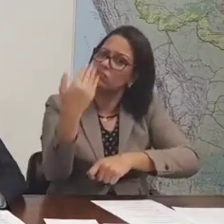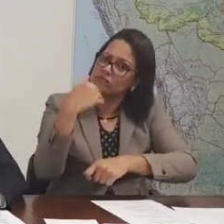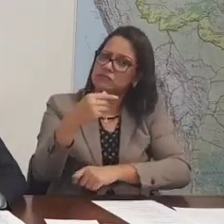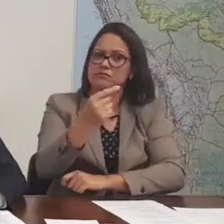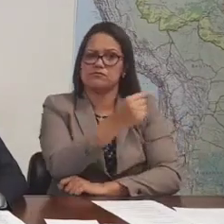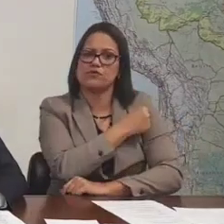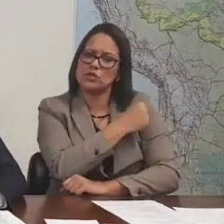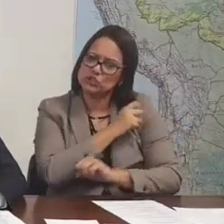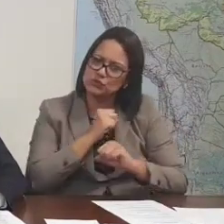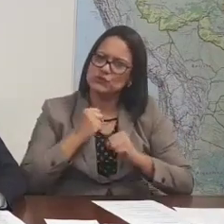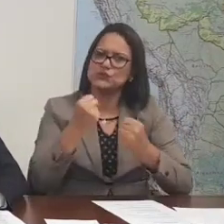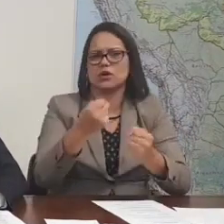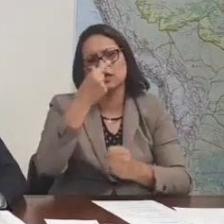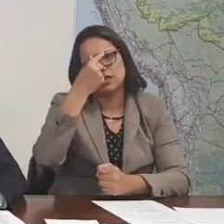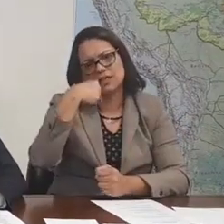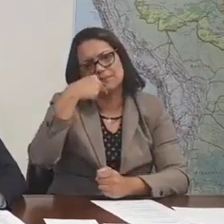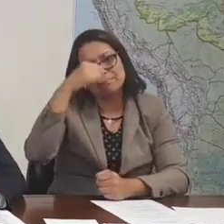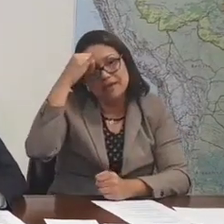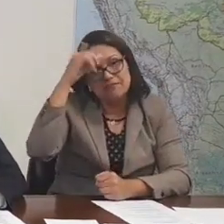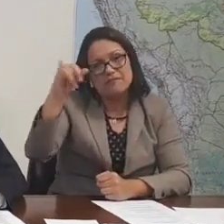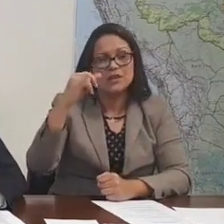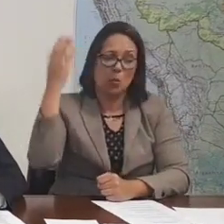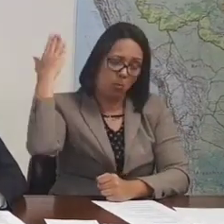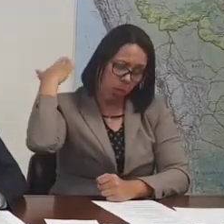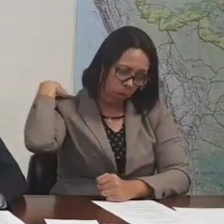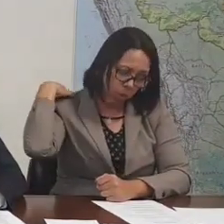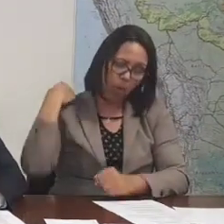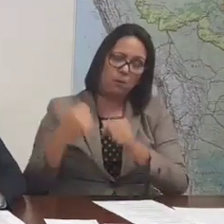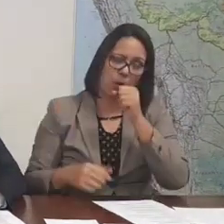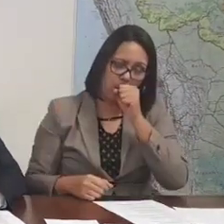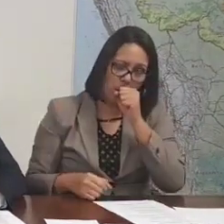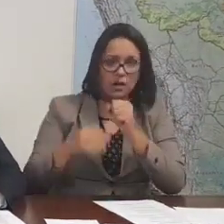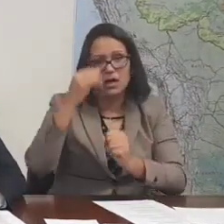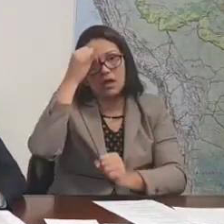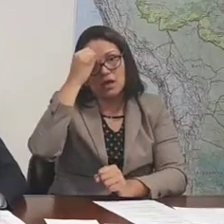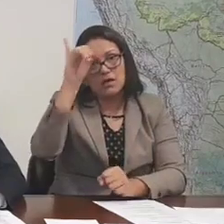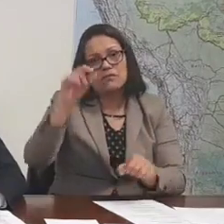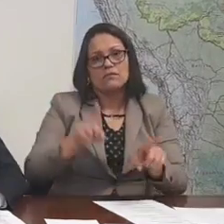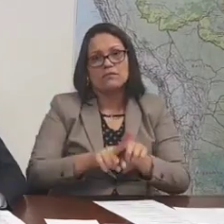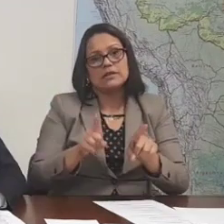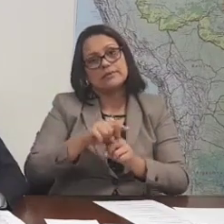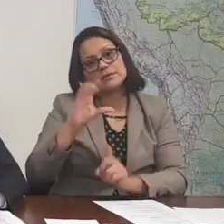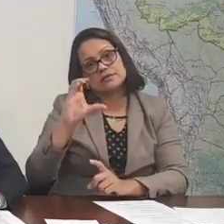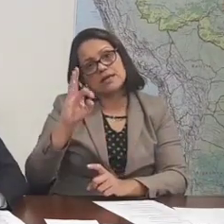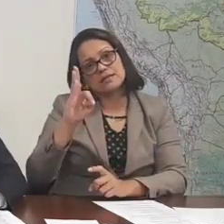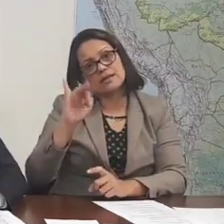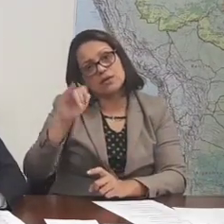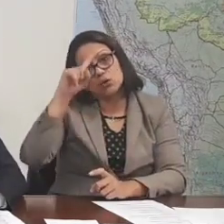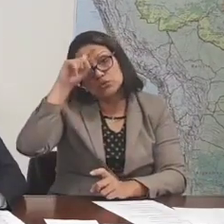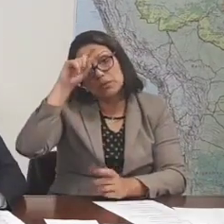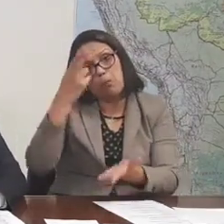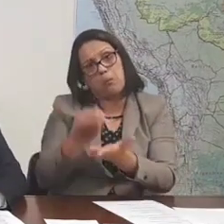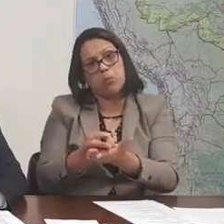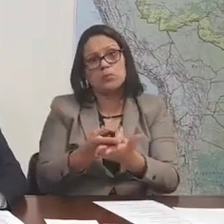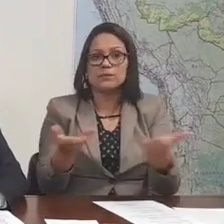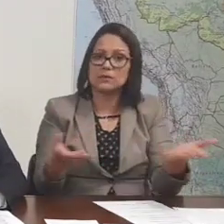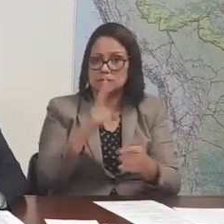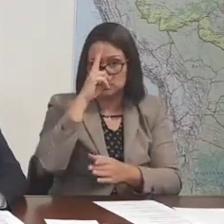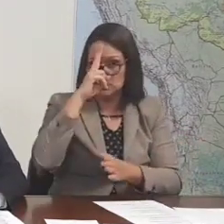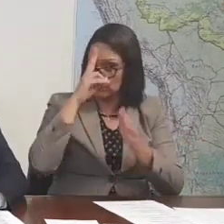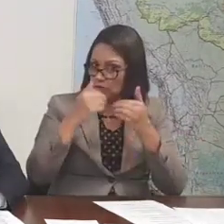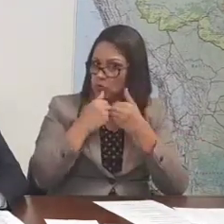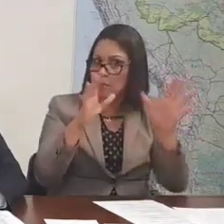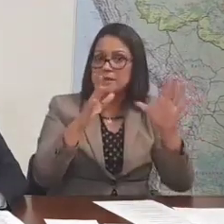esforço, porque vacinando da gripe, você evita a pneumonia e evita o uso de CTI. A partir de segunda-feira, o Ministério da Saúde